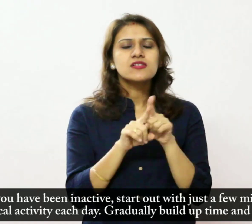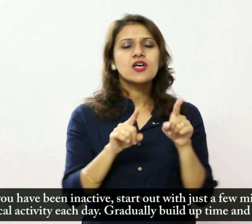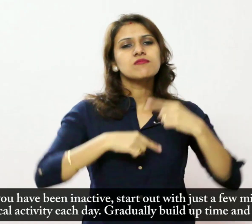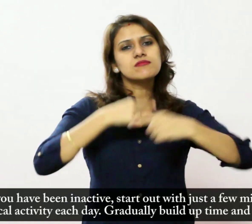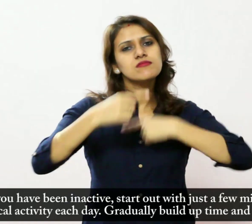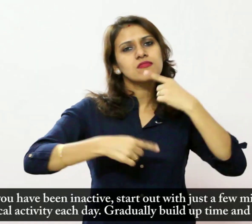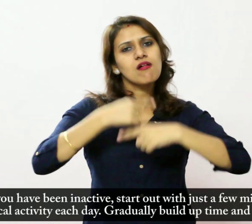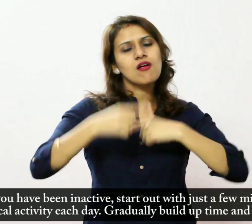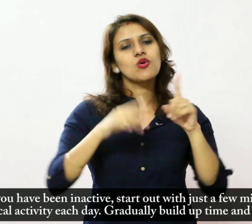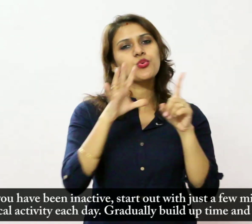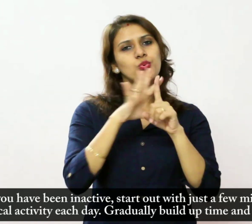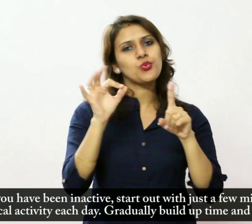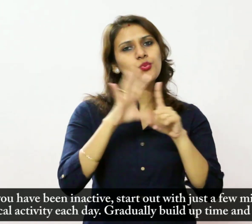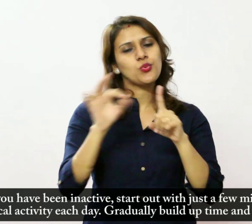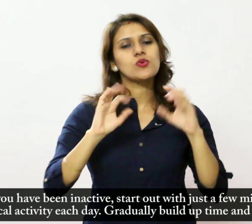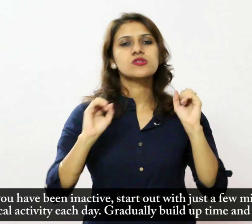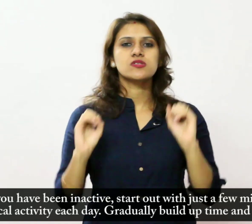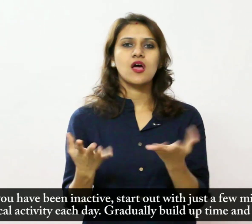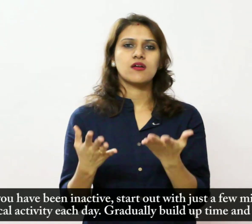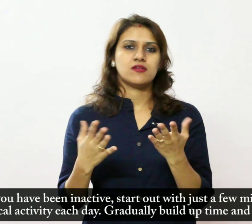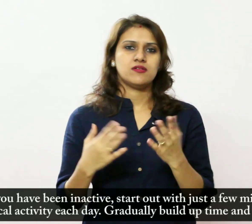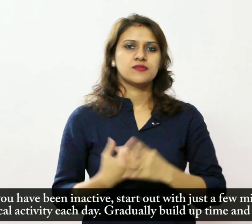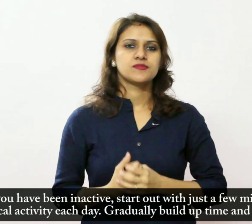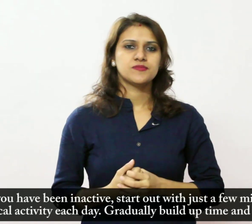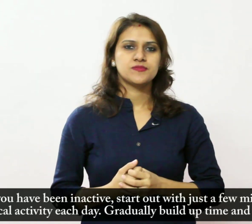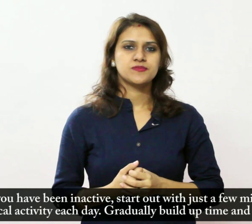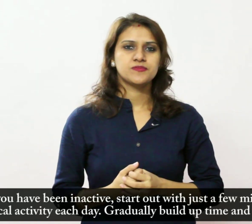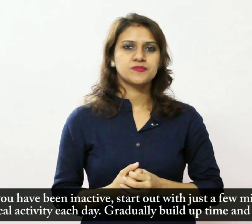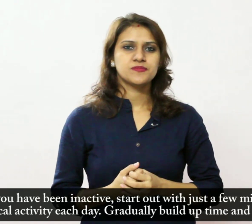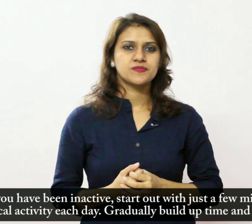धीरे धीरे समय और तीवरता का निर्मान करें